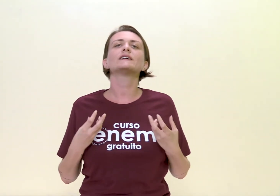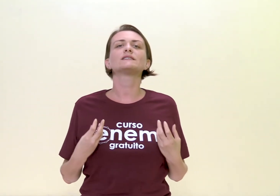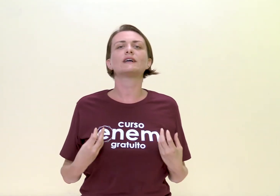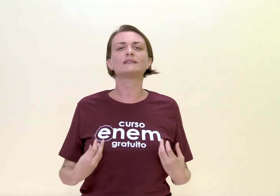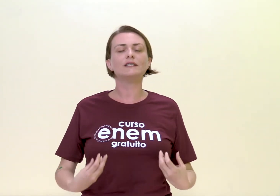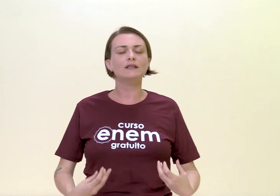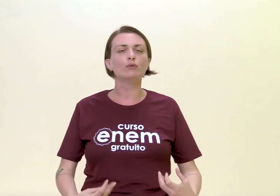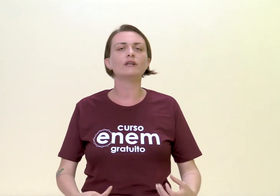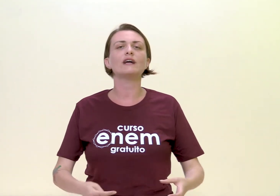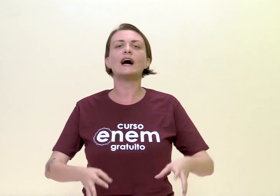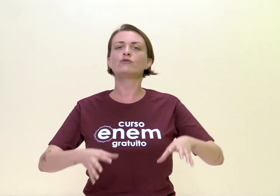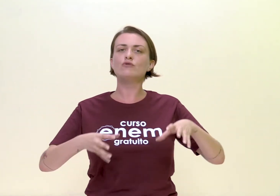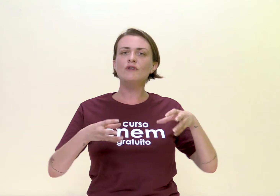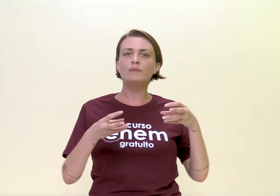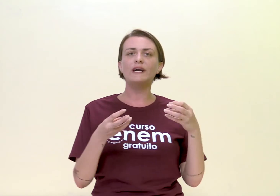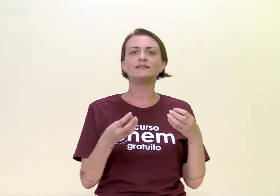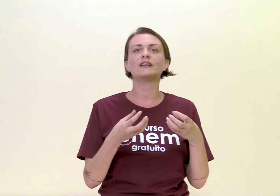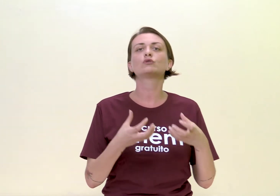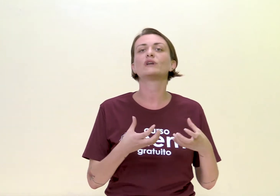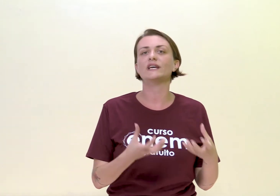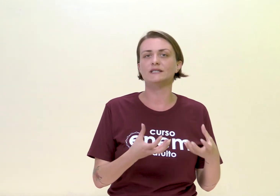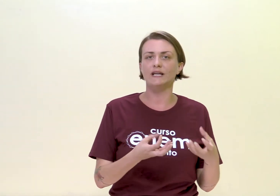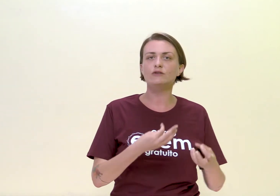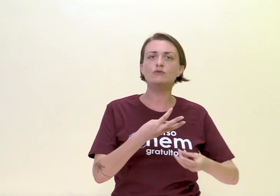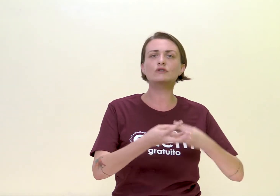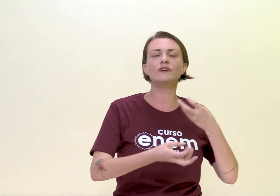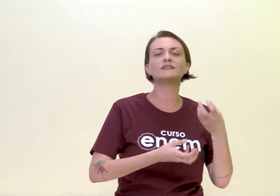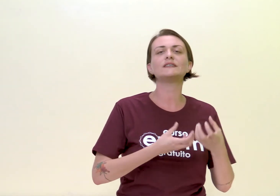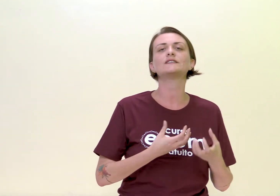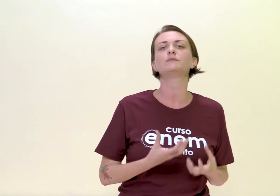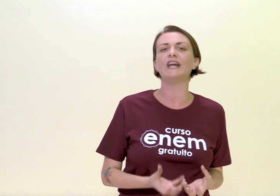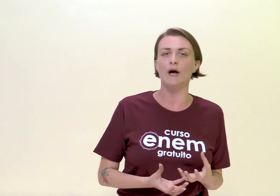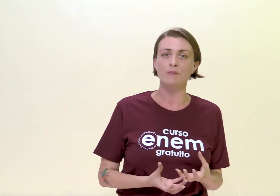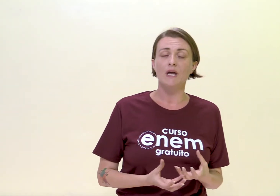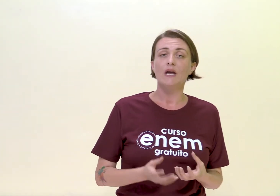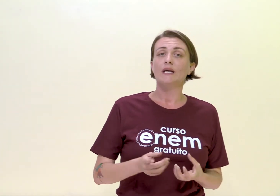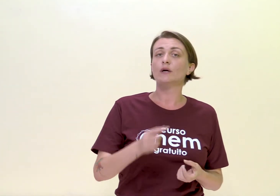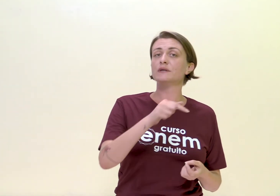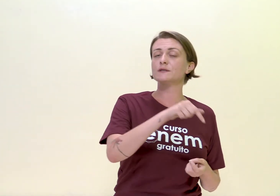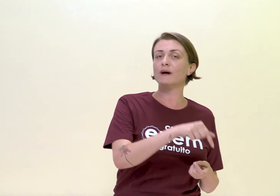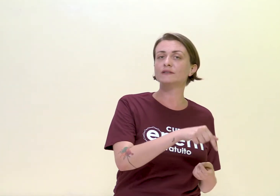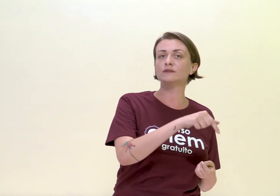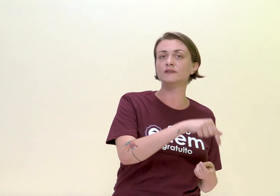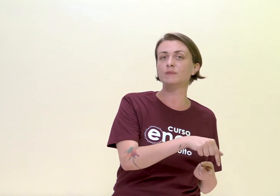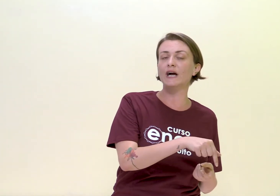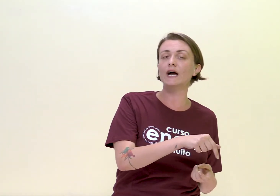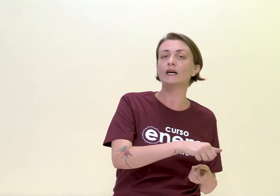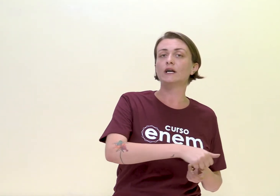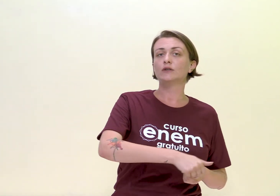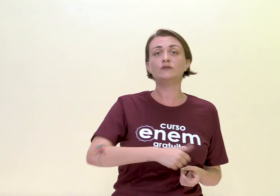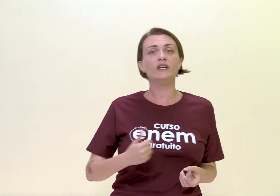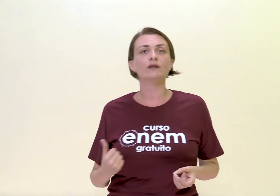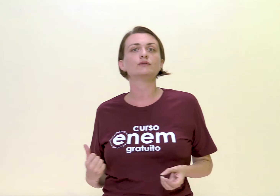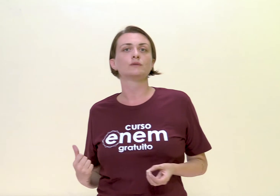essa tranquilidade? Onde a vai pegar essa natureza? De onde a gente vai se inspirar? Então, eles passam a se inspirar nos gregos,